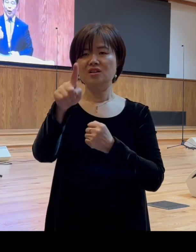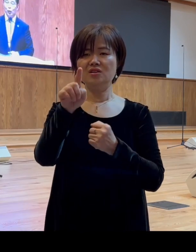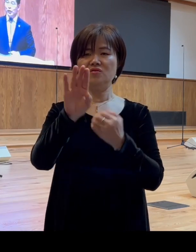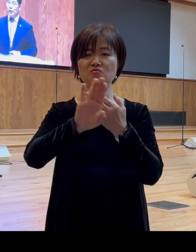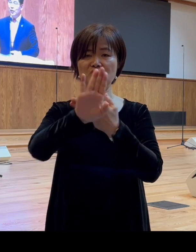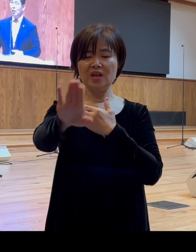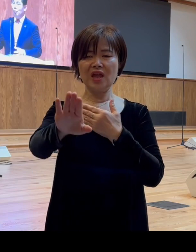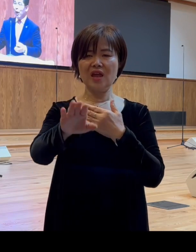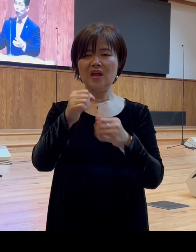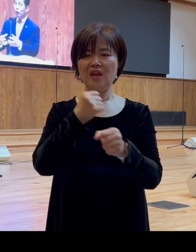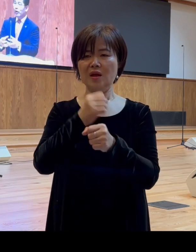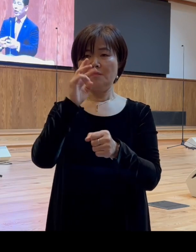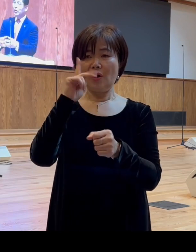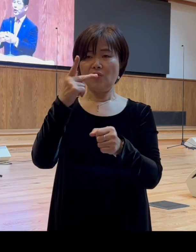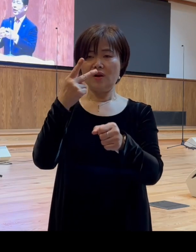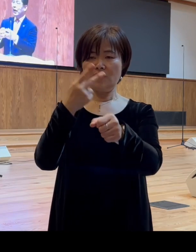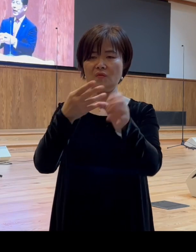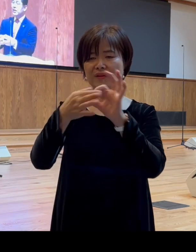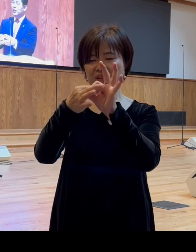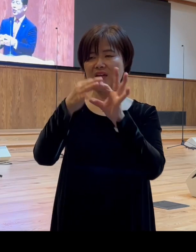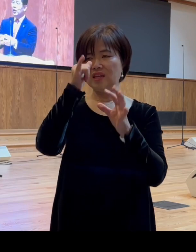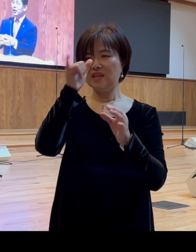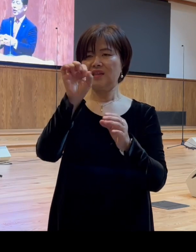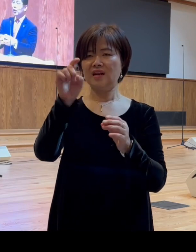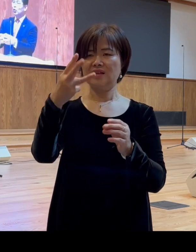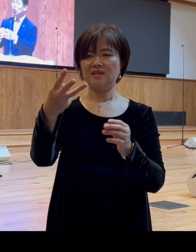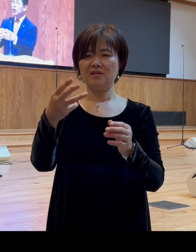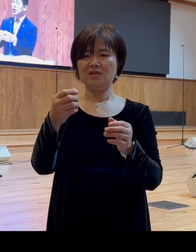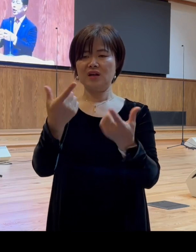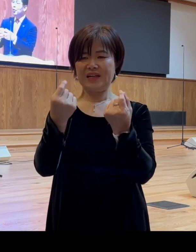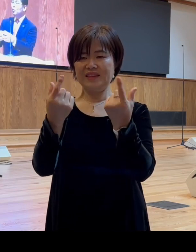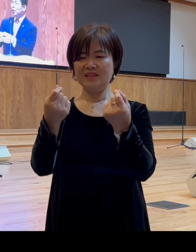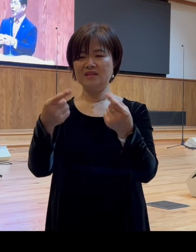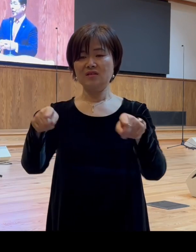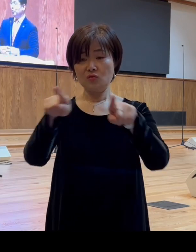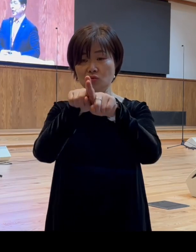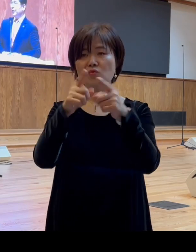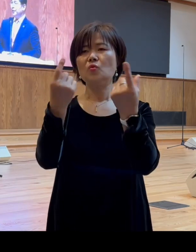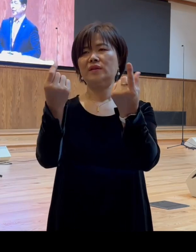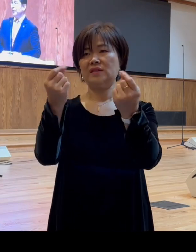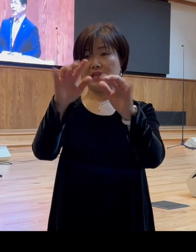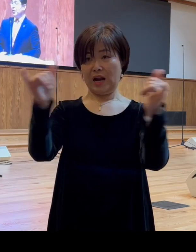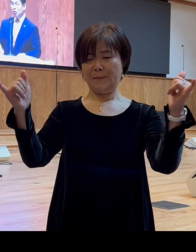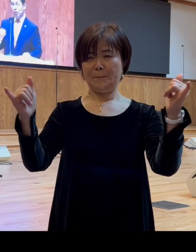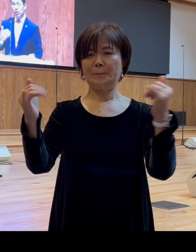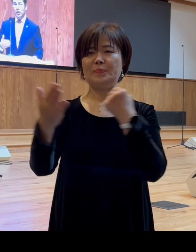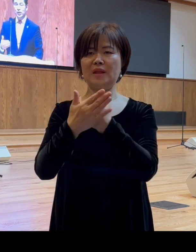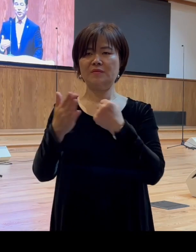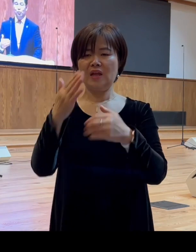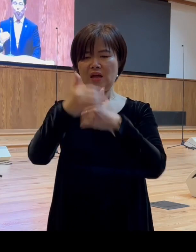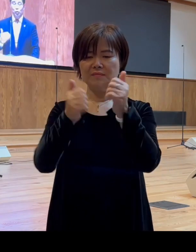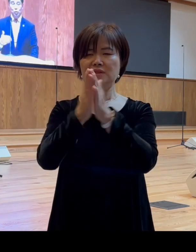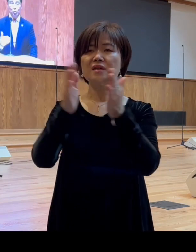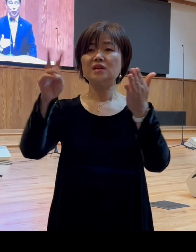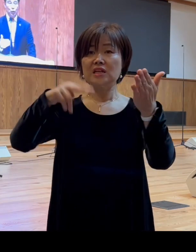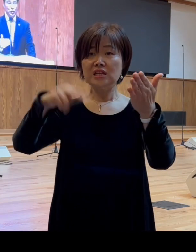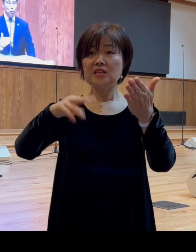바울과 관련된 알렉산더가 동일 인물이기 때문에 이 성경을 읽는 모든 초대교회 성도들이